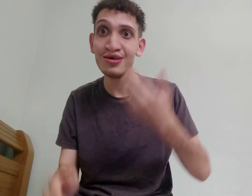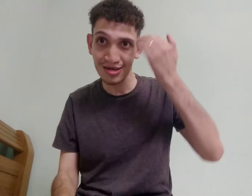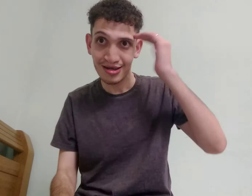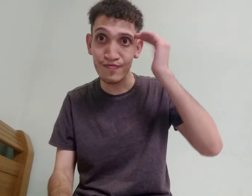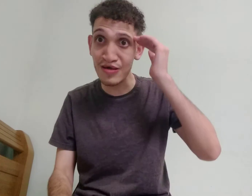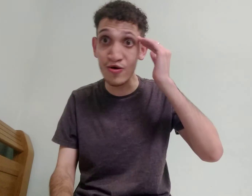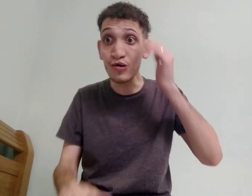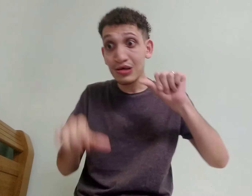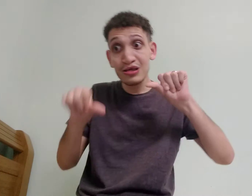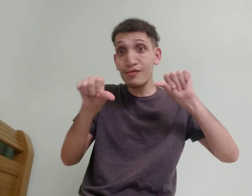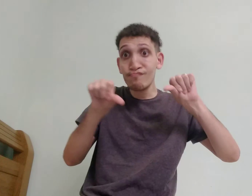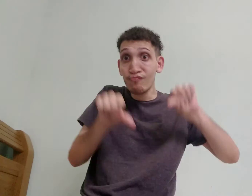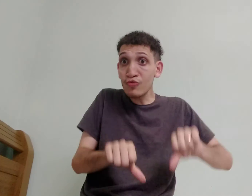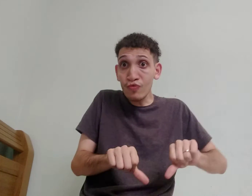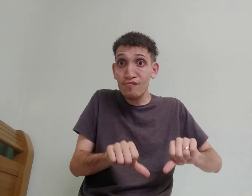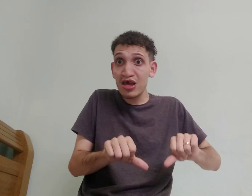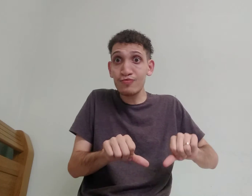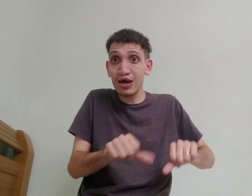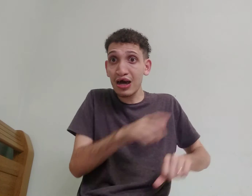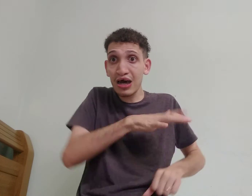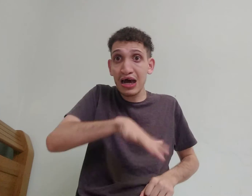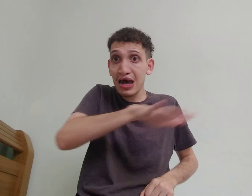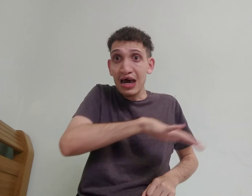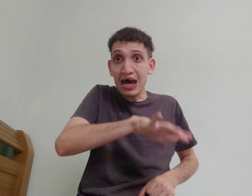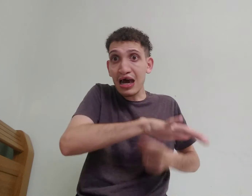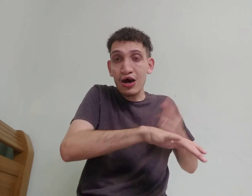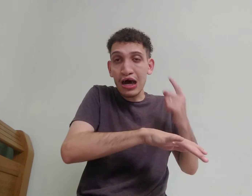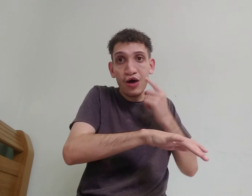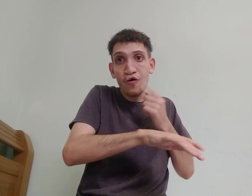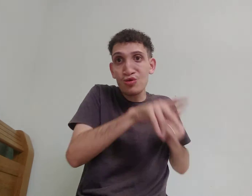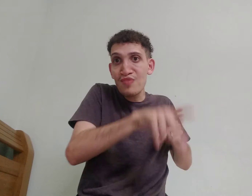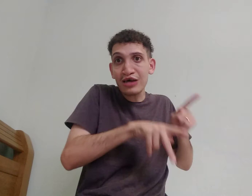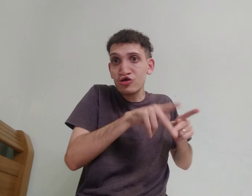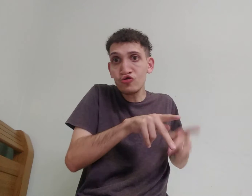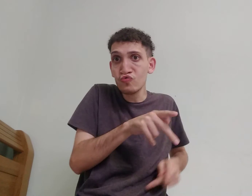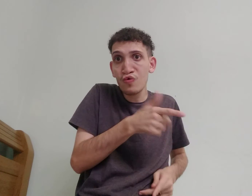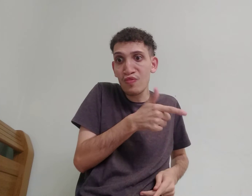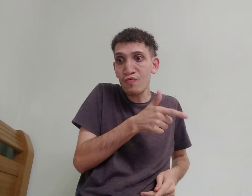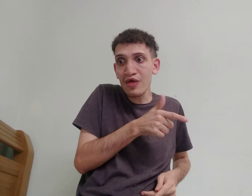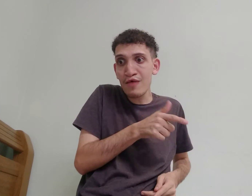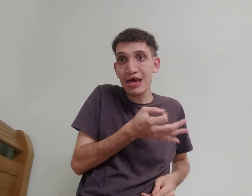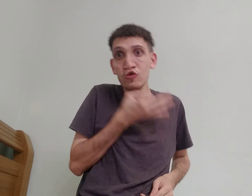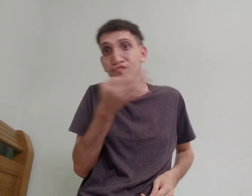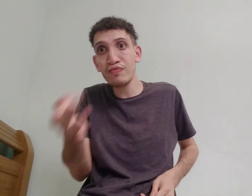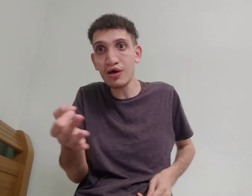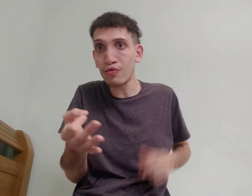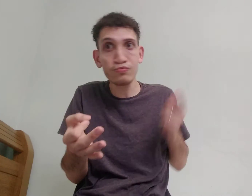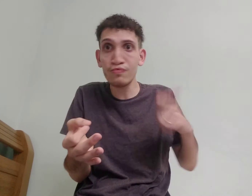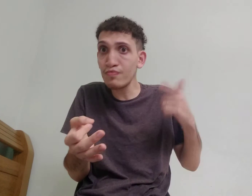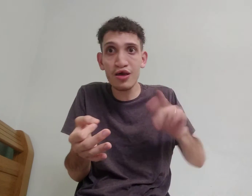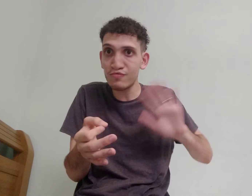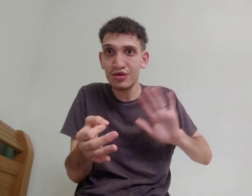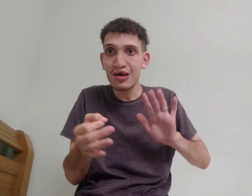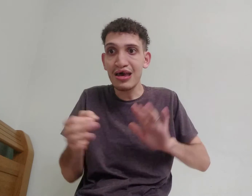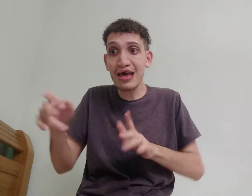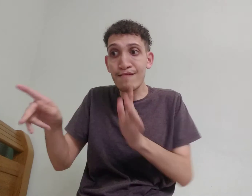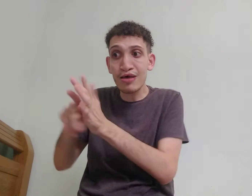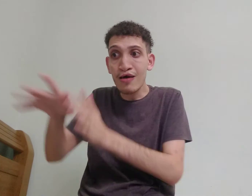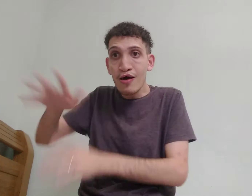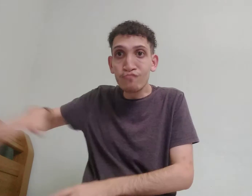entendeu? e muito menos a comunidade surda não teve essa opinião, não teve, é, copo